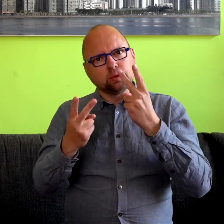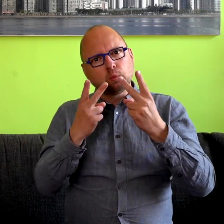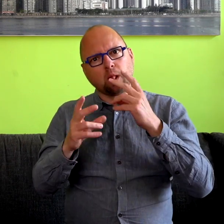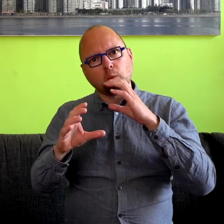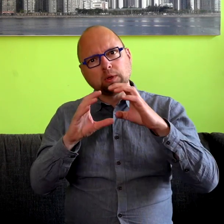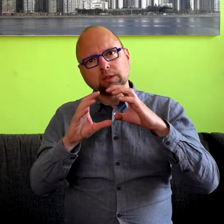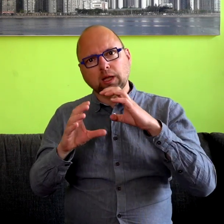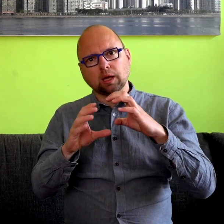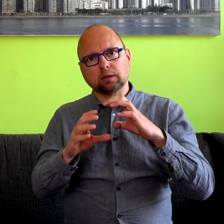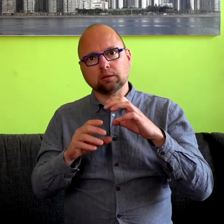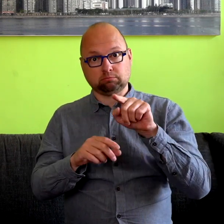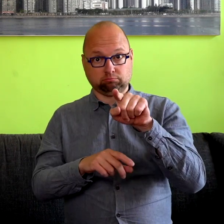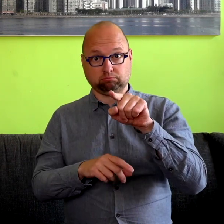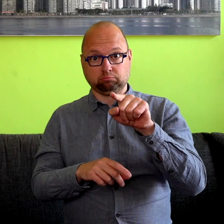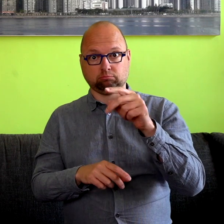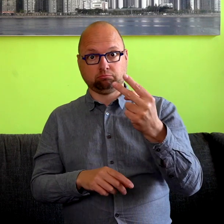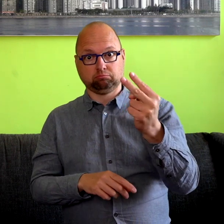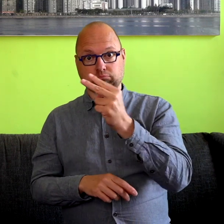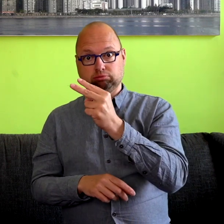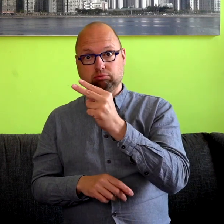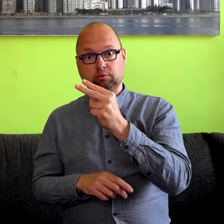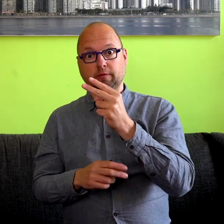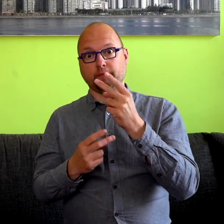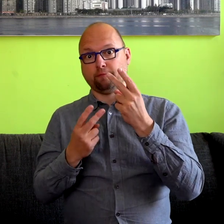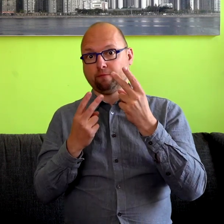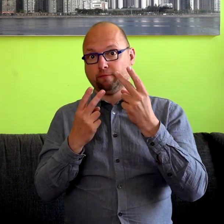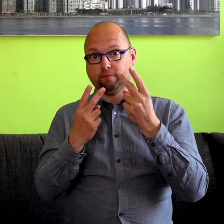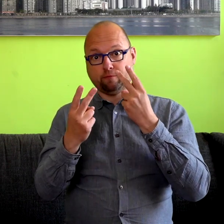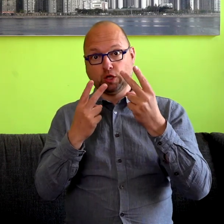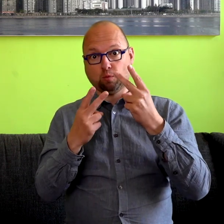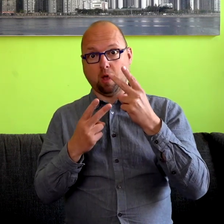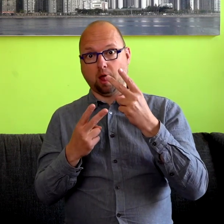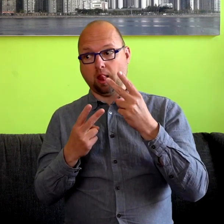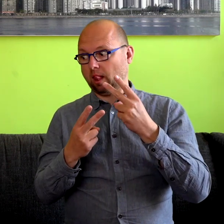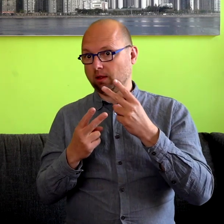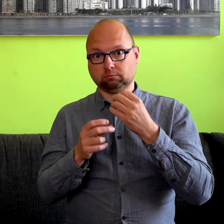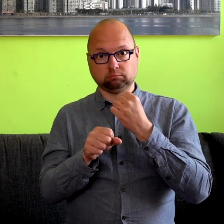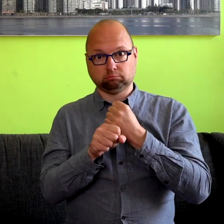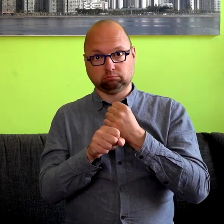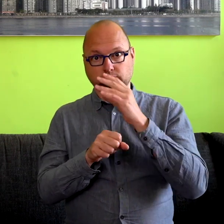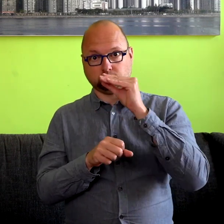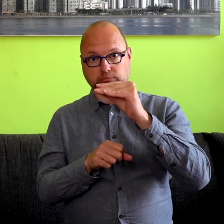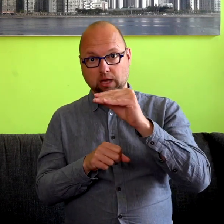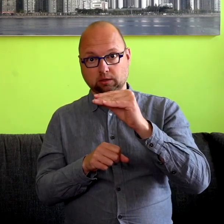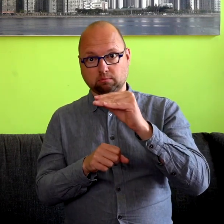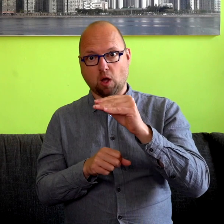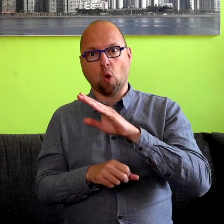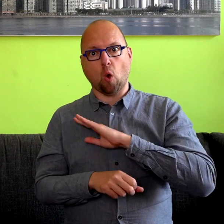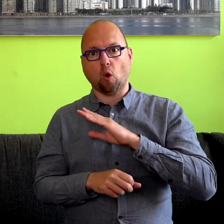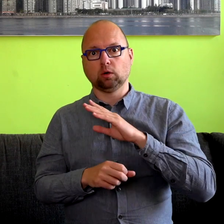U kijkt nu naar een filmpje van mij, een opname. Ik gebruik mijn mimiek, ik gebruik af en toe ondersteunende gesticulaties. In mijn